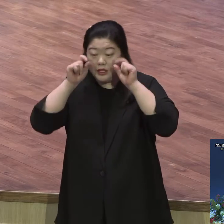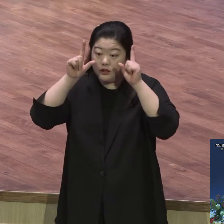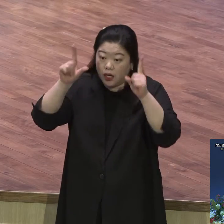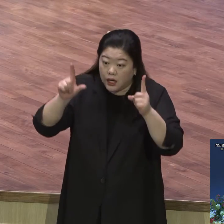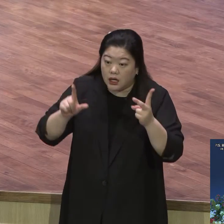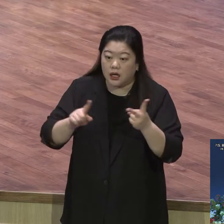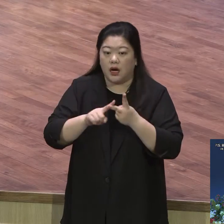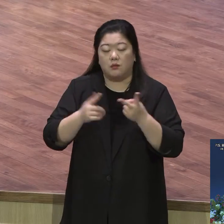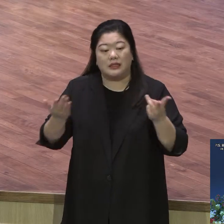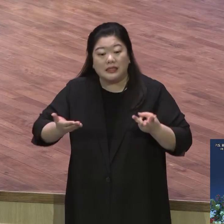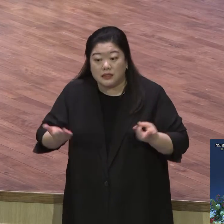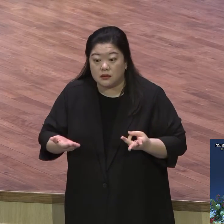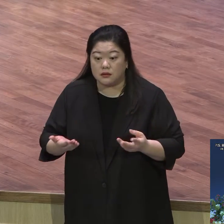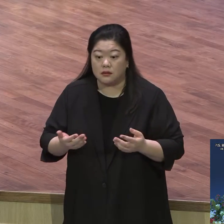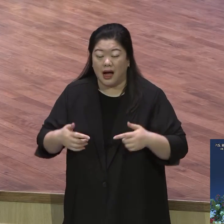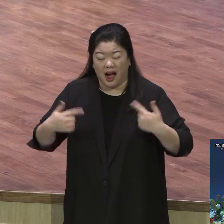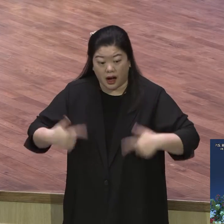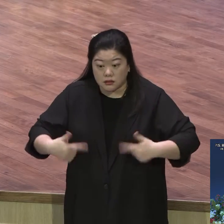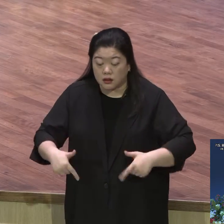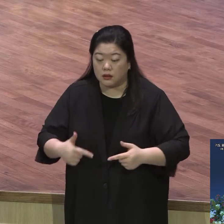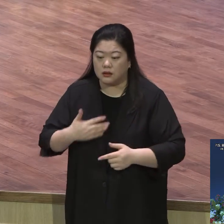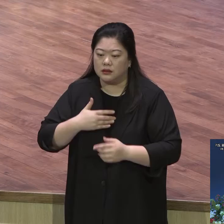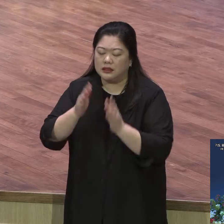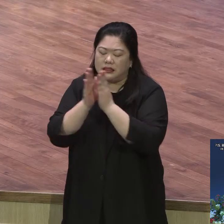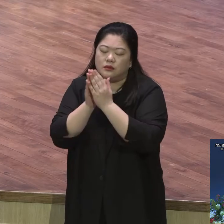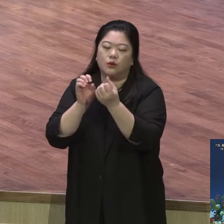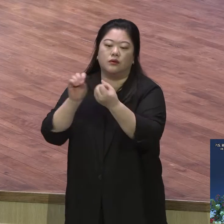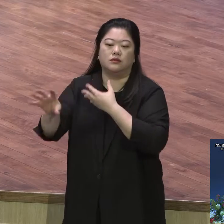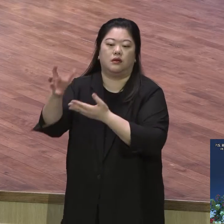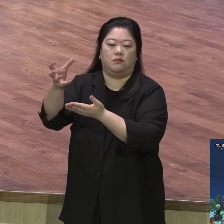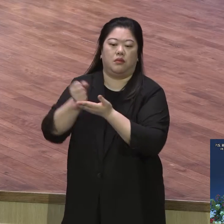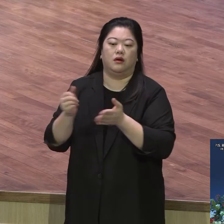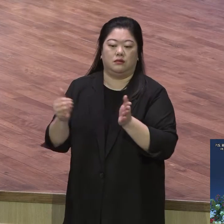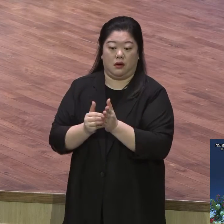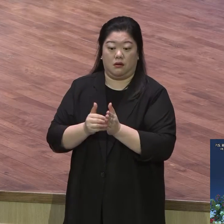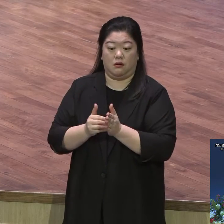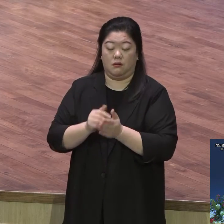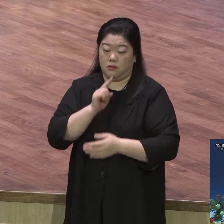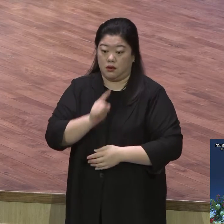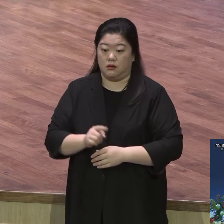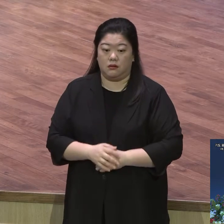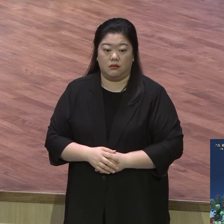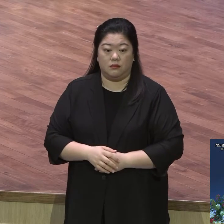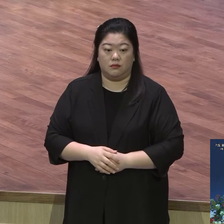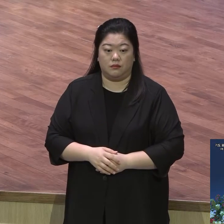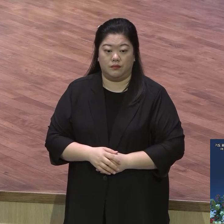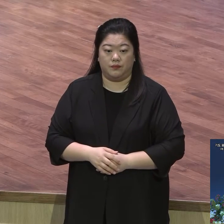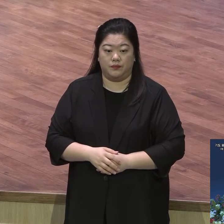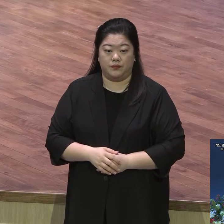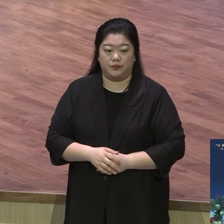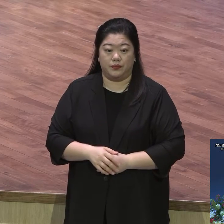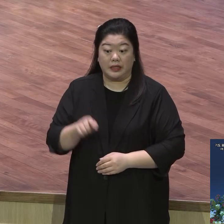기도한다. 그리고 그 응답은 언제나 오고 있다 그랬어요. 조지물려목사님은